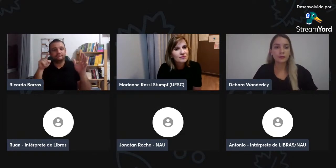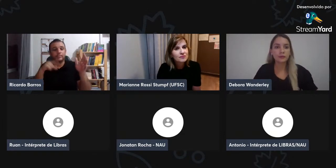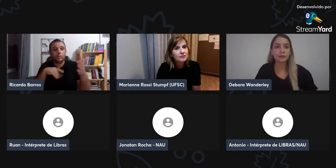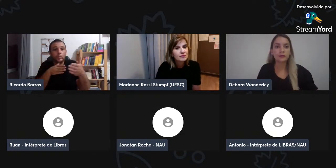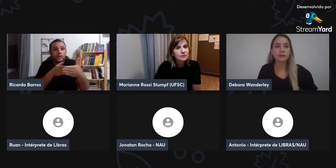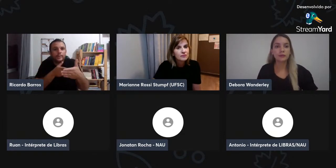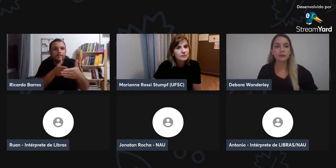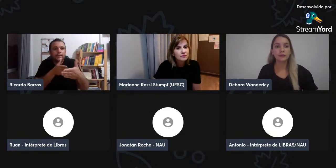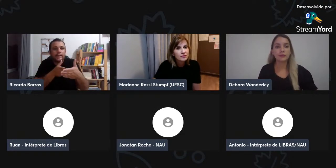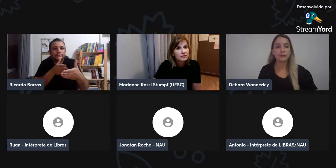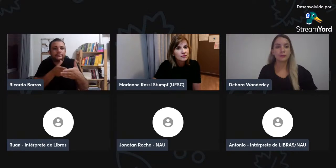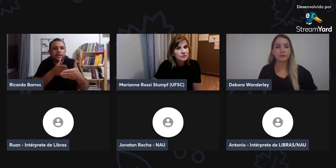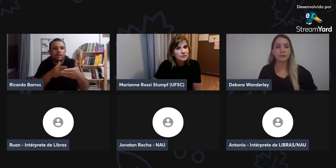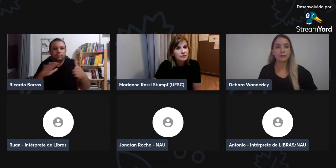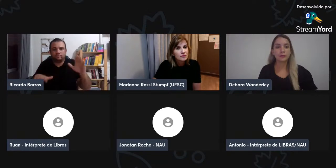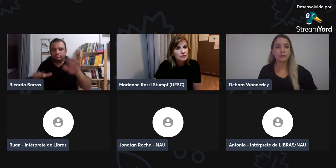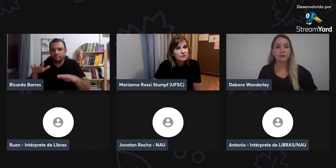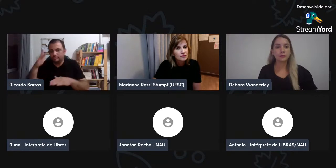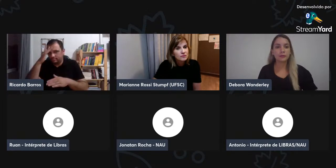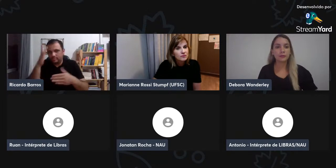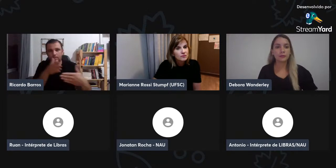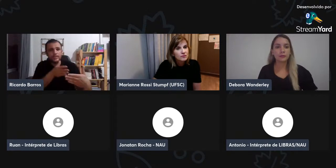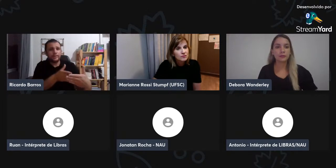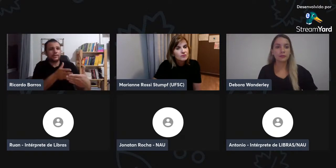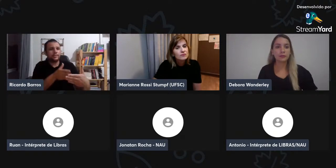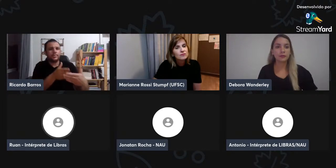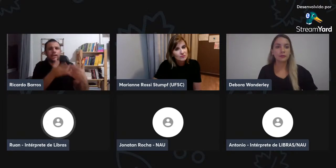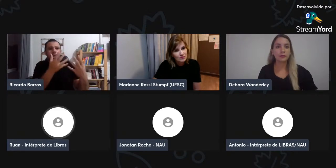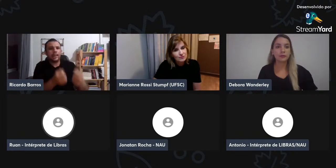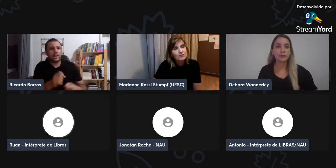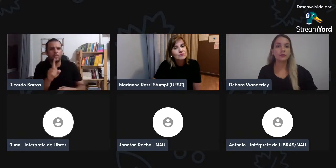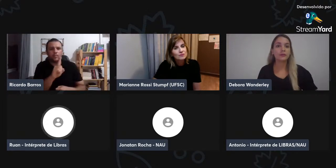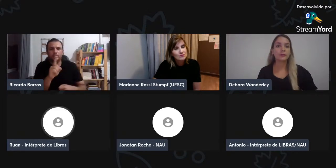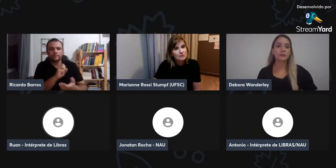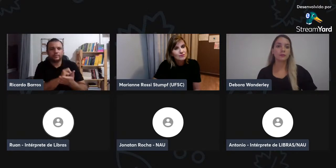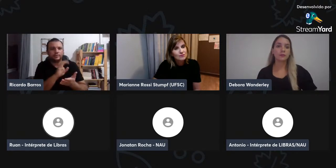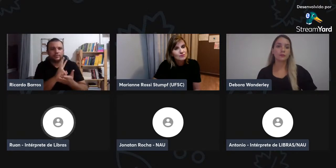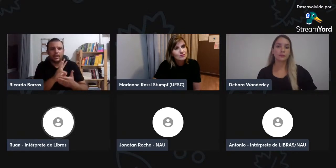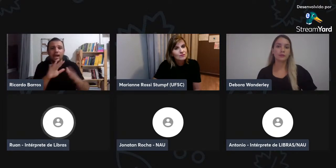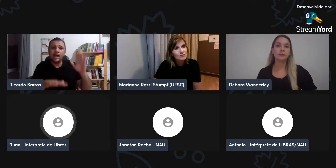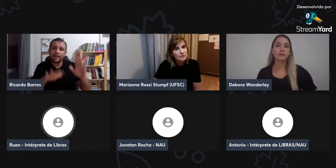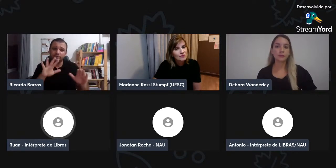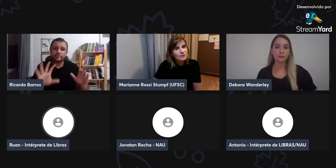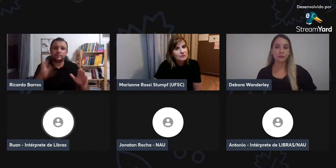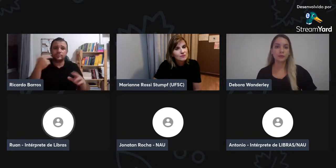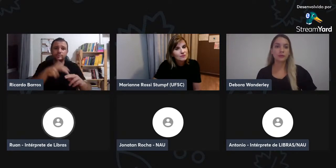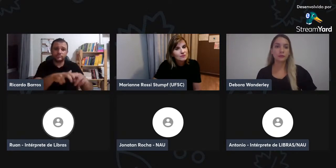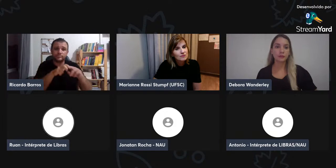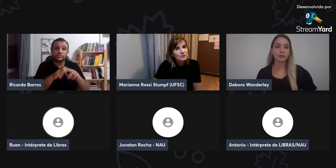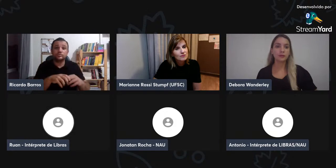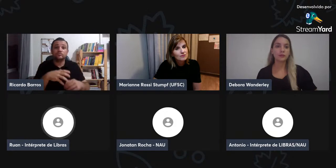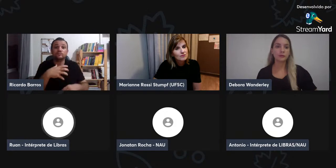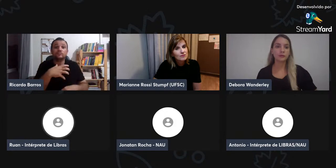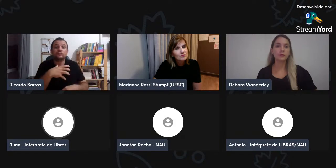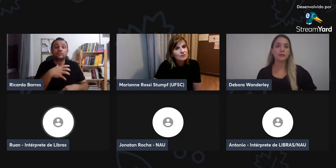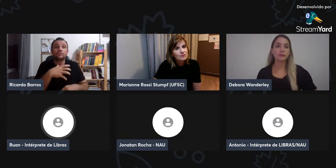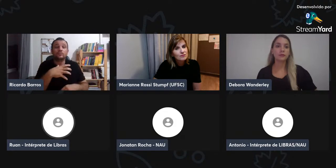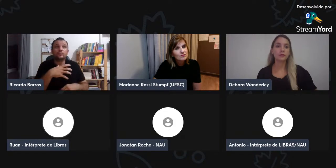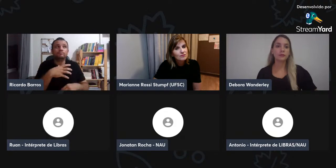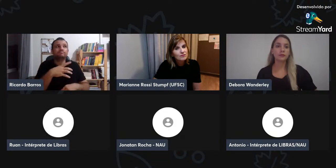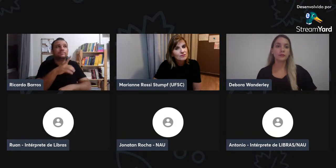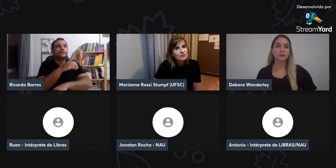Vocês, professores, vocês acham que há alguma limitação entre a não aceitação do